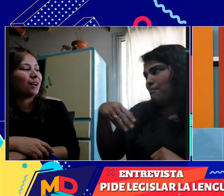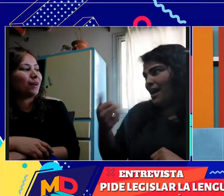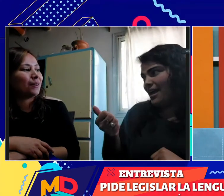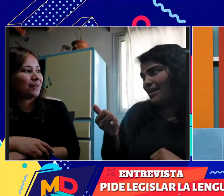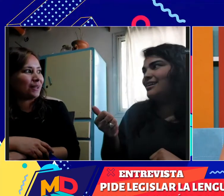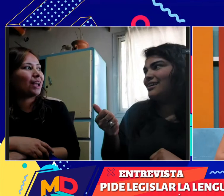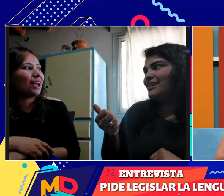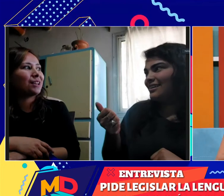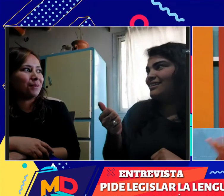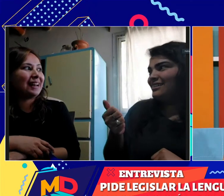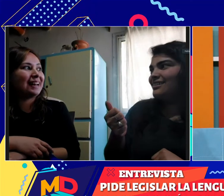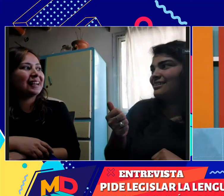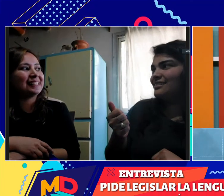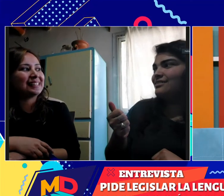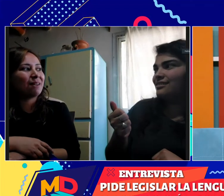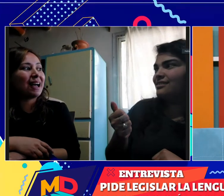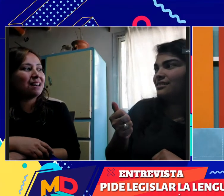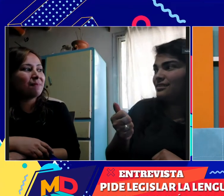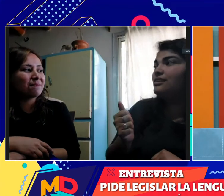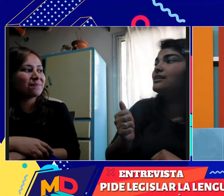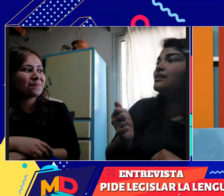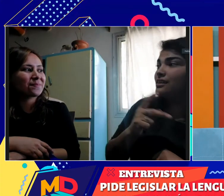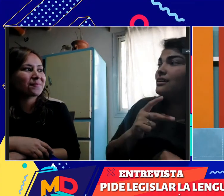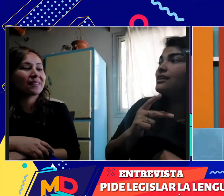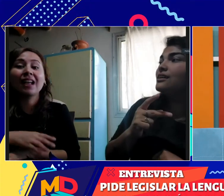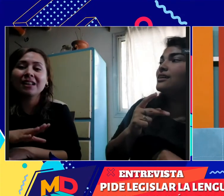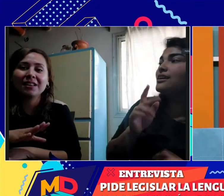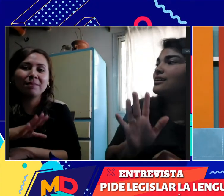¿Cómo haces con tus hijos? que llamas, ¿no? Que le des un mensaje a los padres.